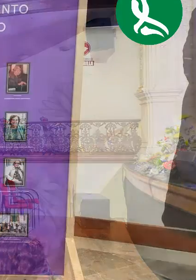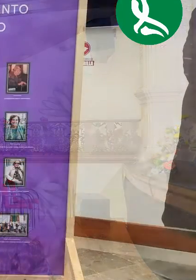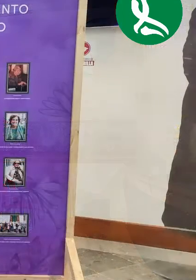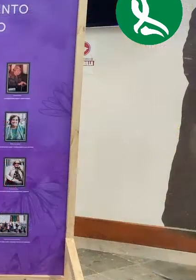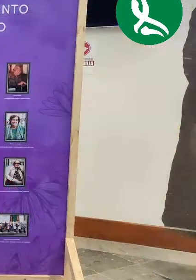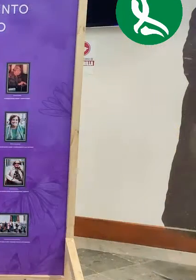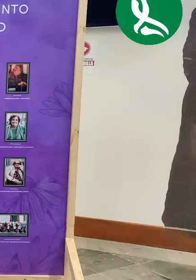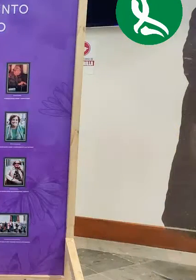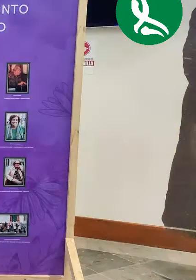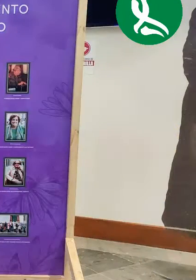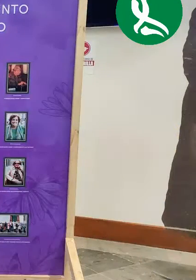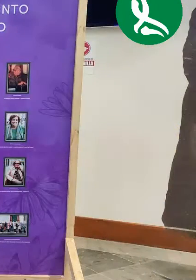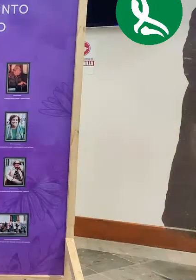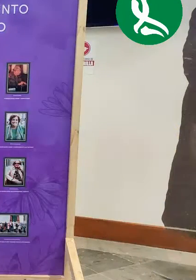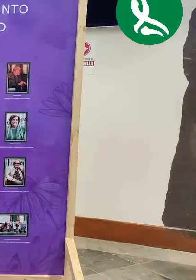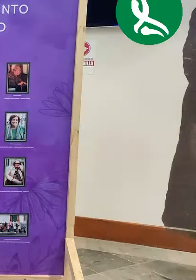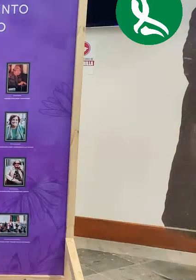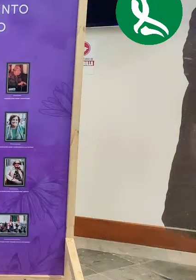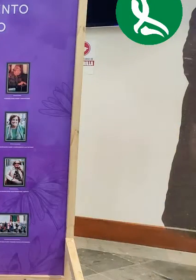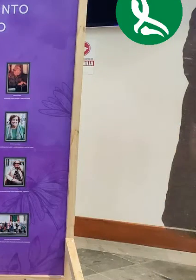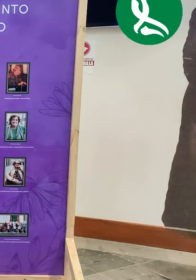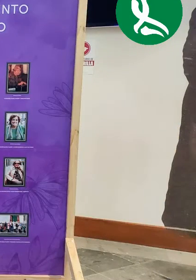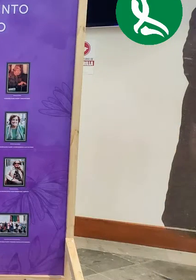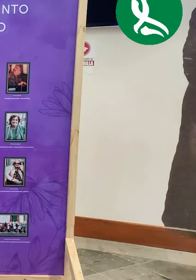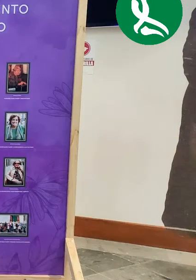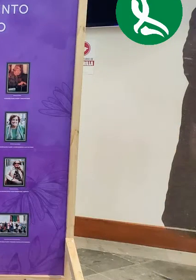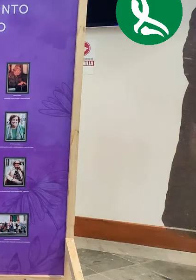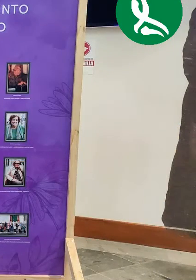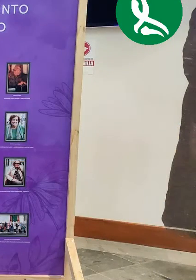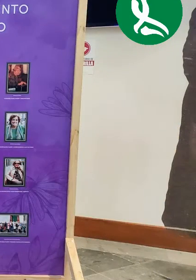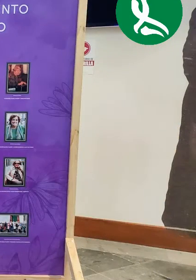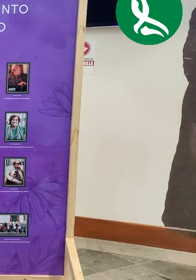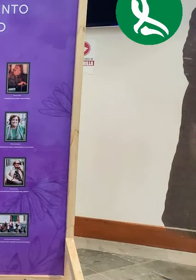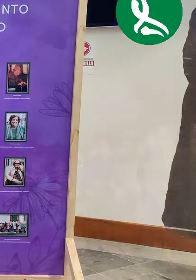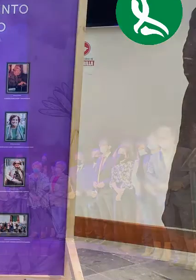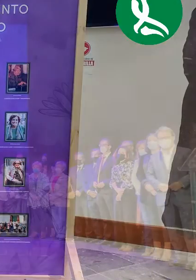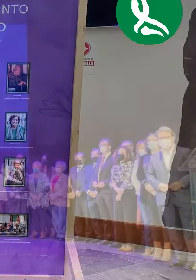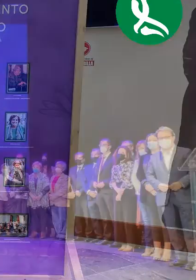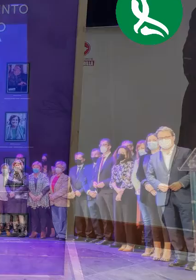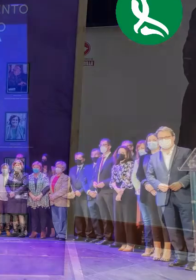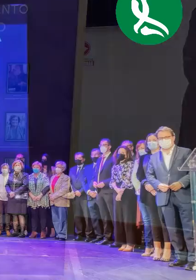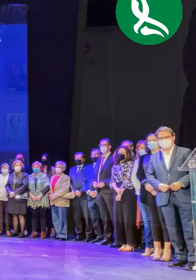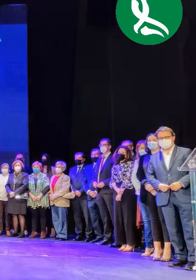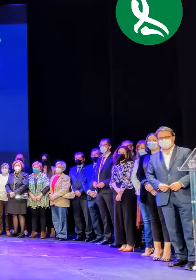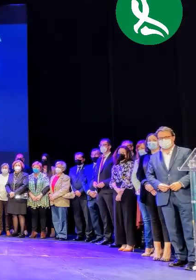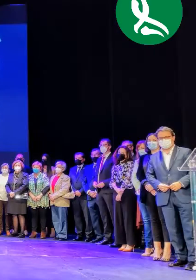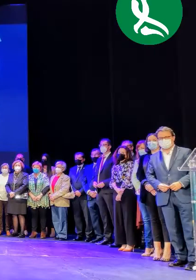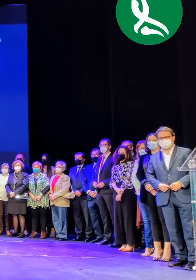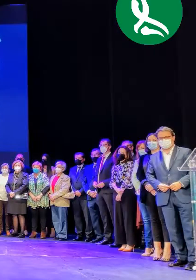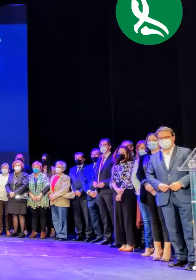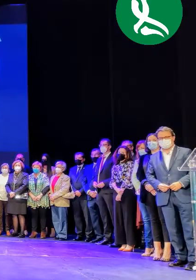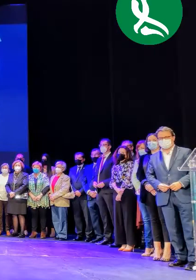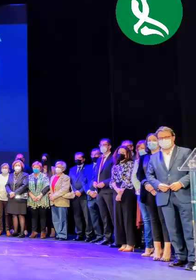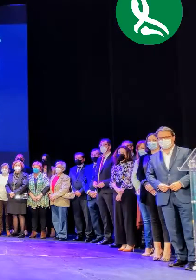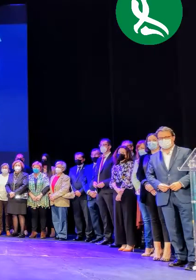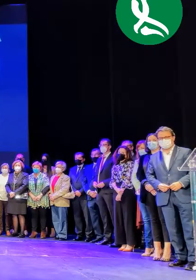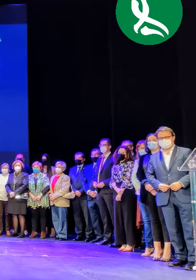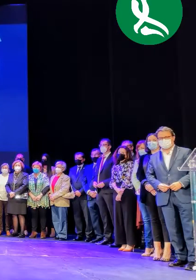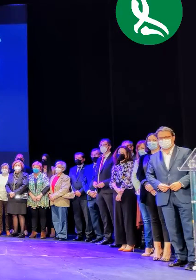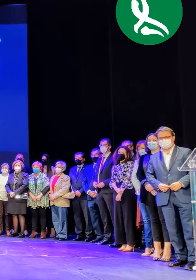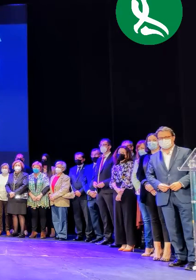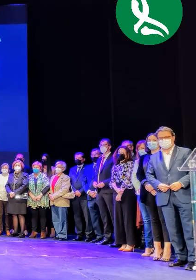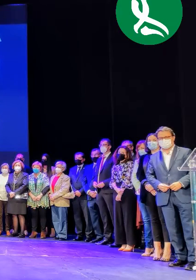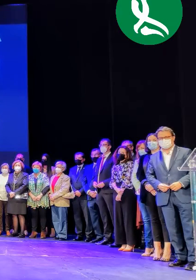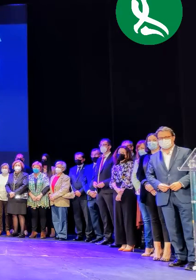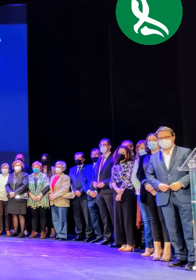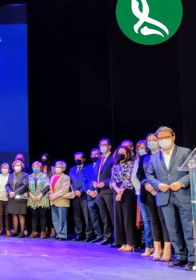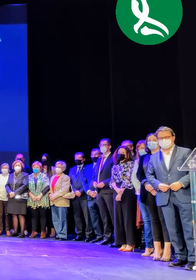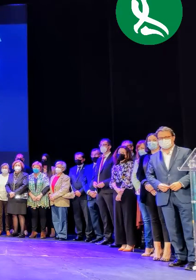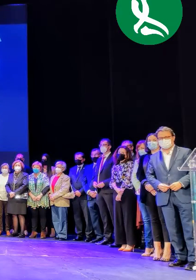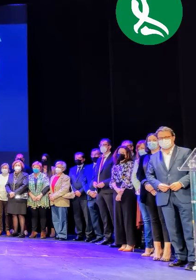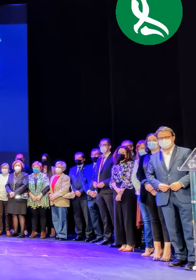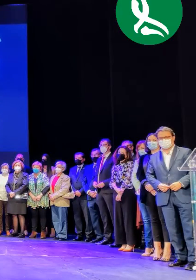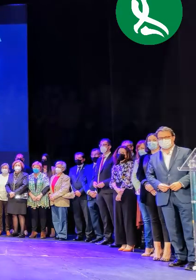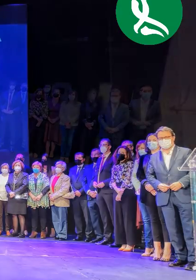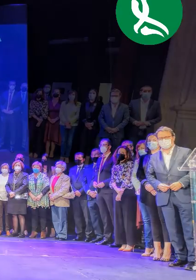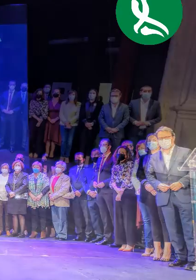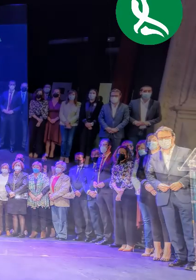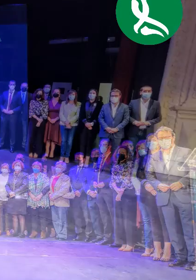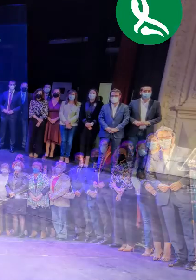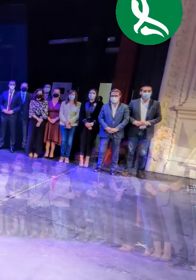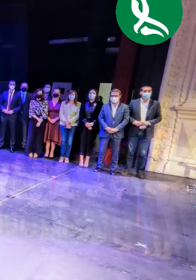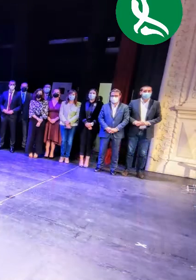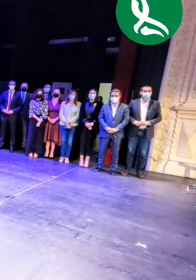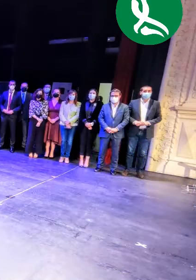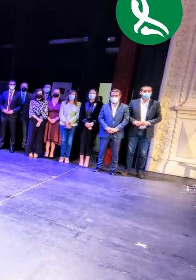visible la labor, a veces oculta, de mujeres que han sido y son pirares fundamentales de la estructura social de Santa Cruz de la Paz.